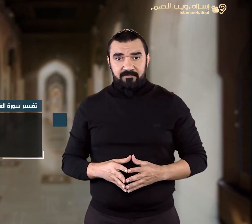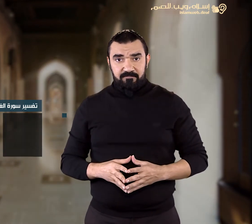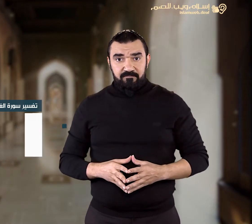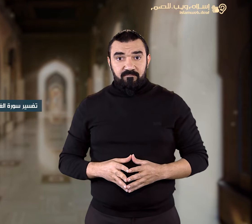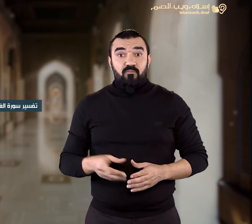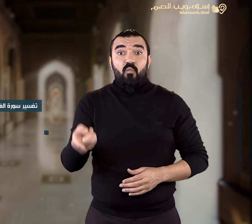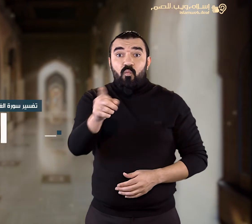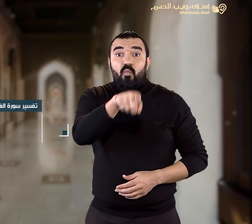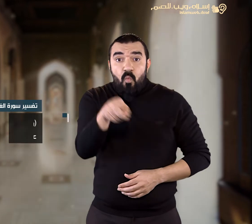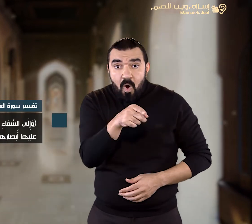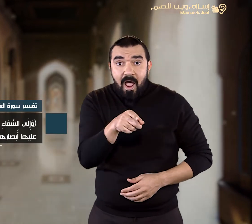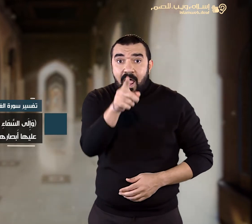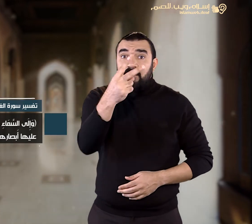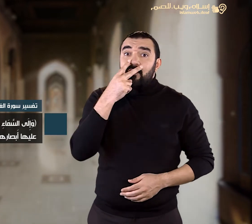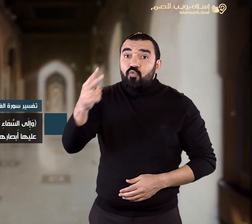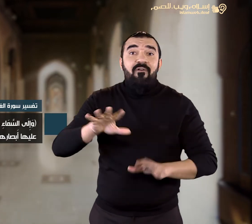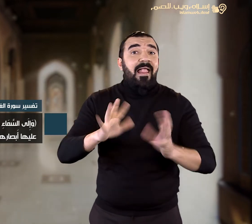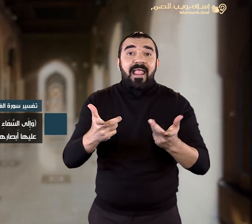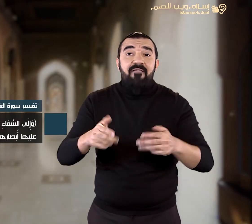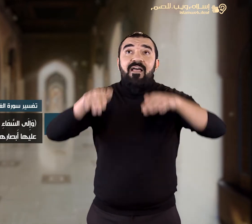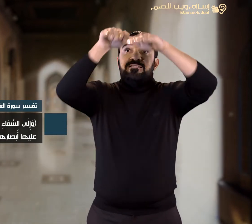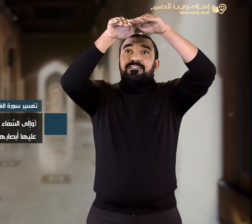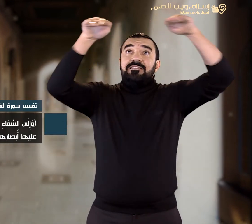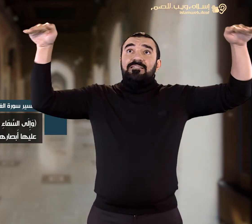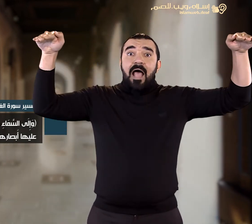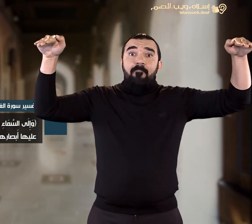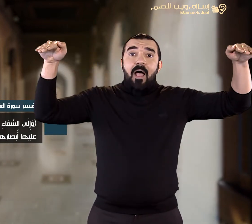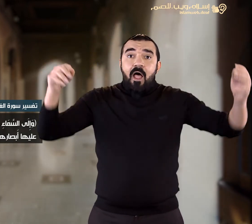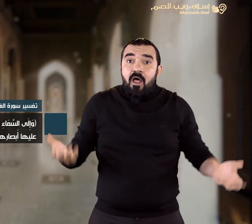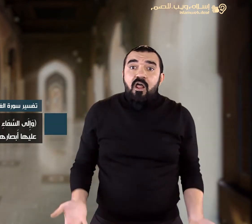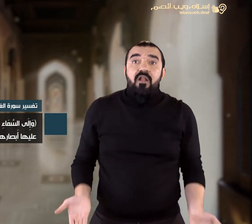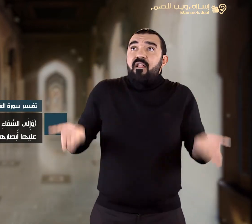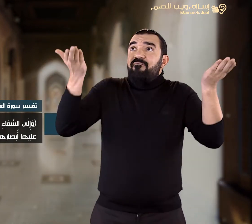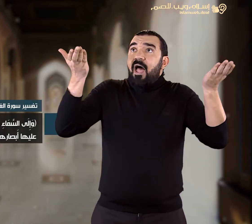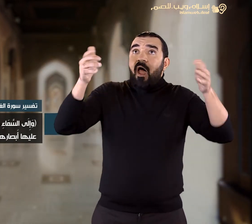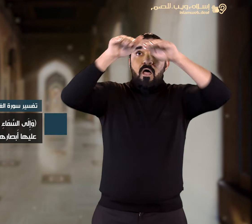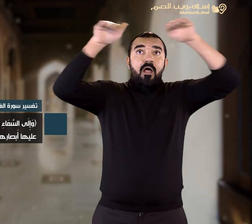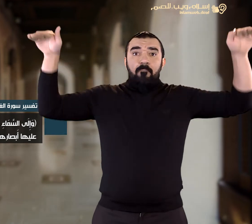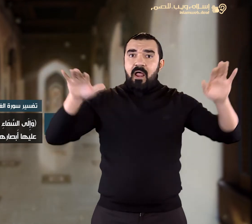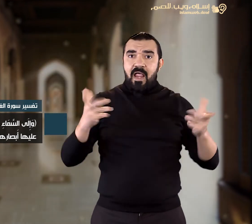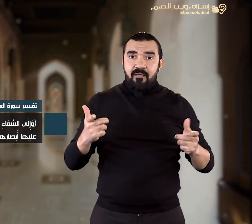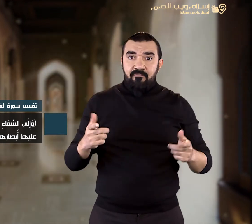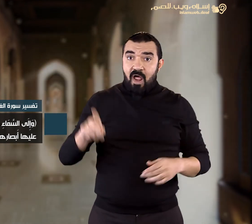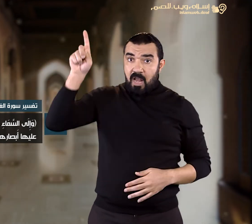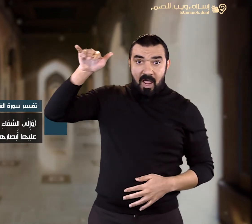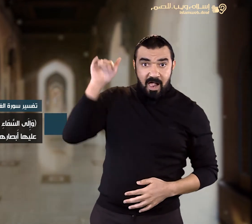وإلى السماء كيف رفعت أي كيف ينكرون البعث وأن الله لا يقدر عليه